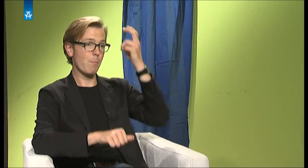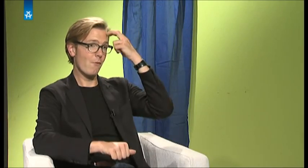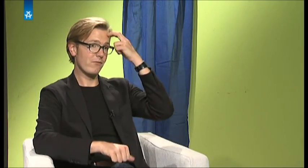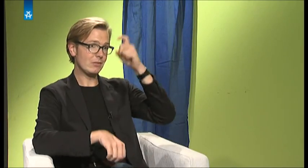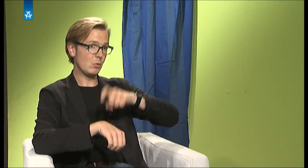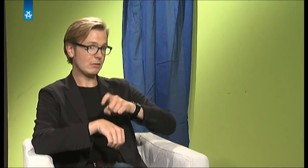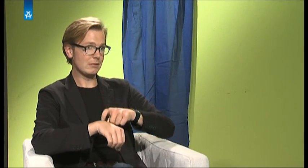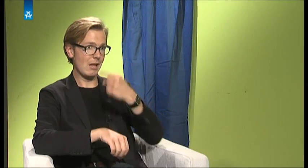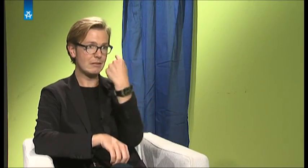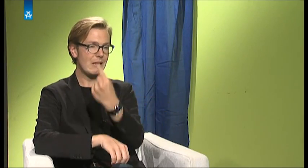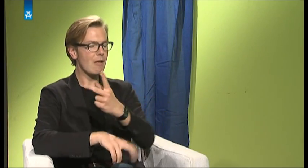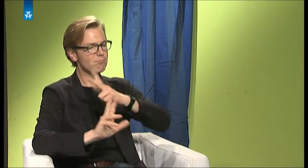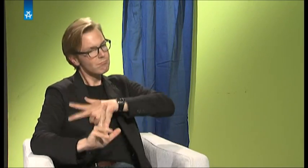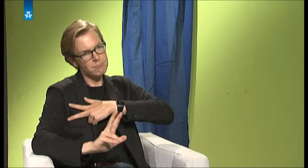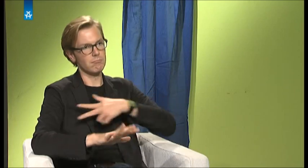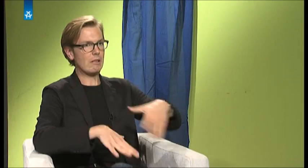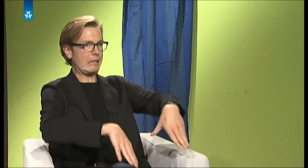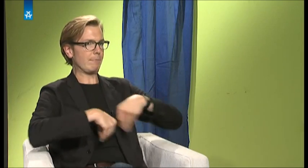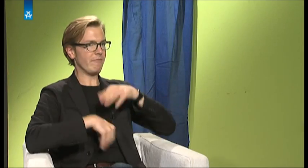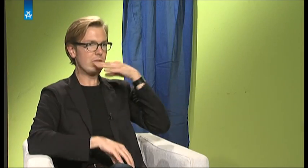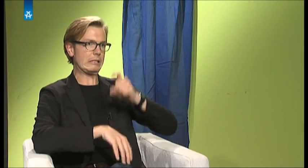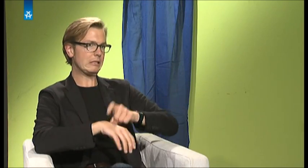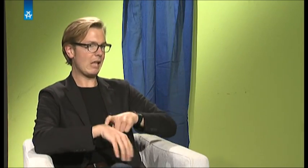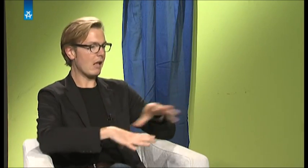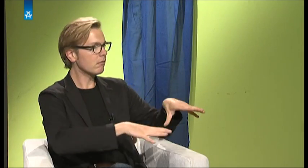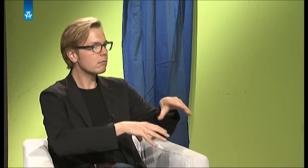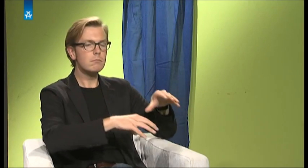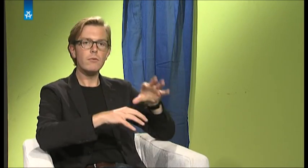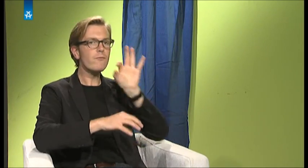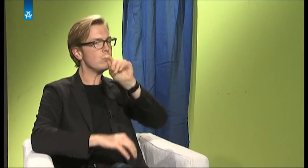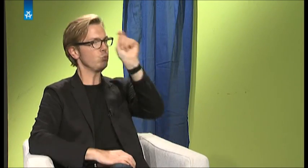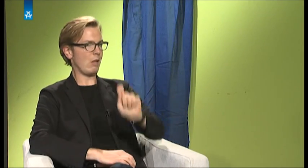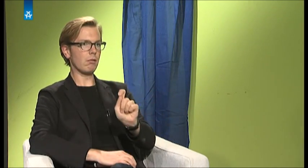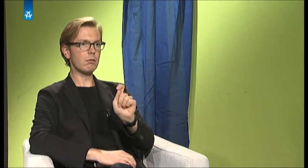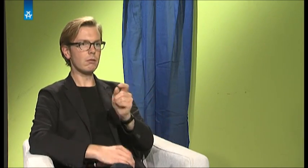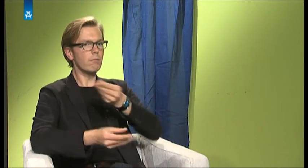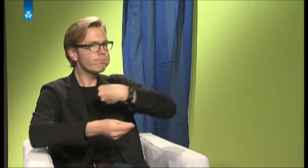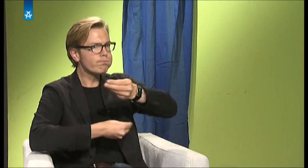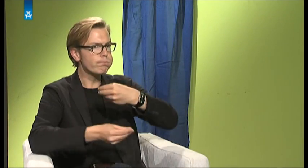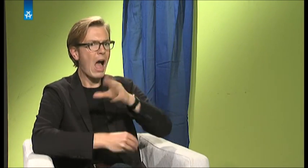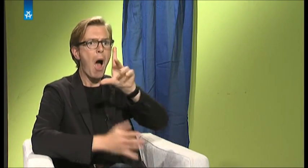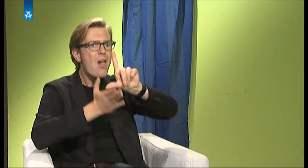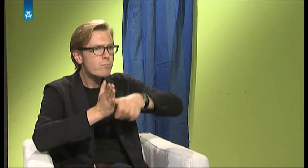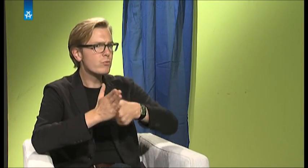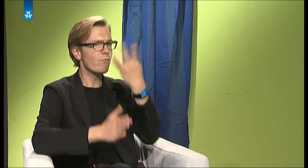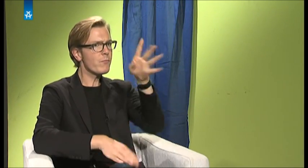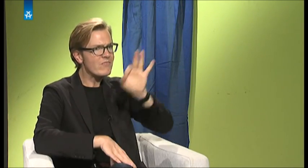Also das, was ich eben schon genannt hatte, dass die Professoren sich so viel Zeit nehmen konnten für die Studenten, für Gespräche, eine halbe Stunde,